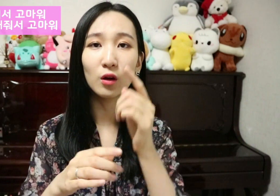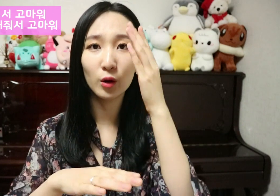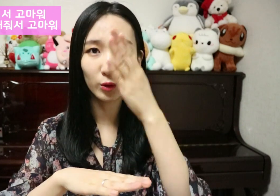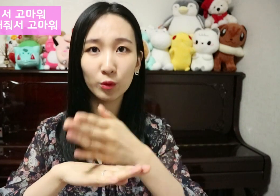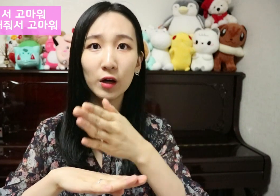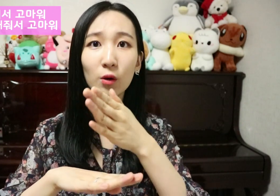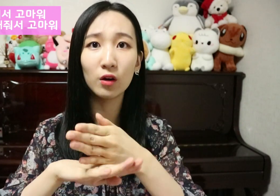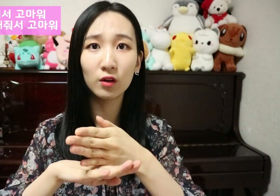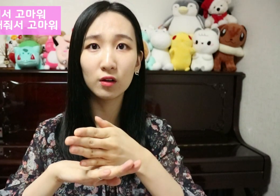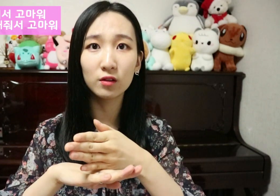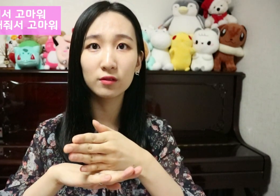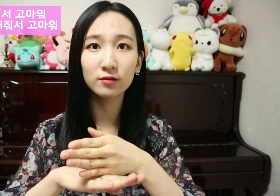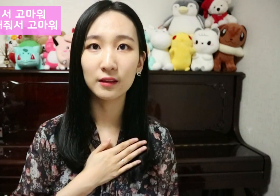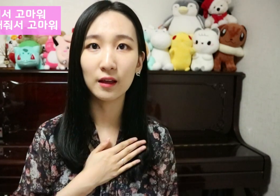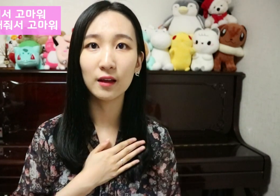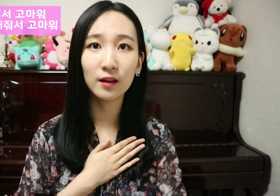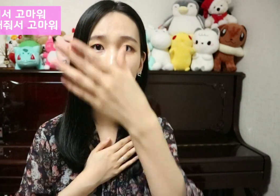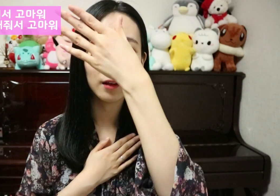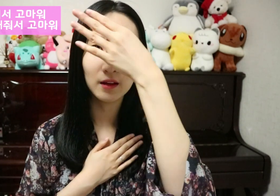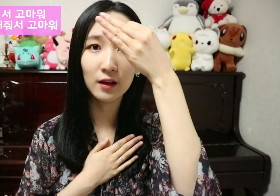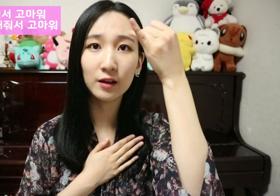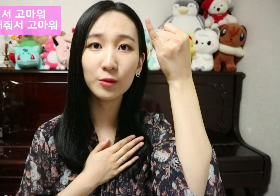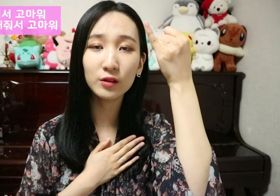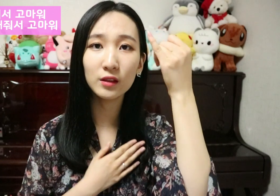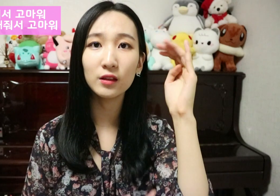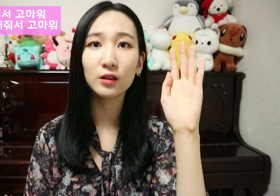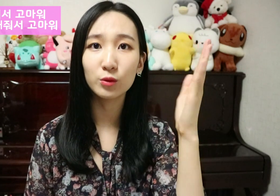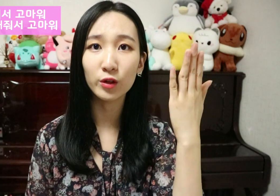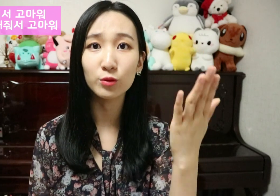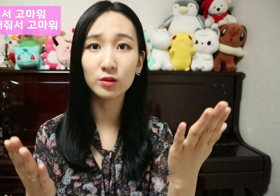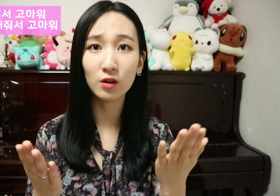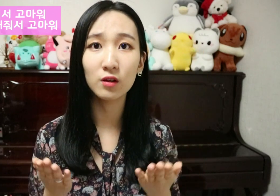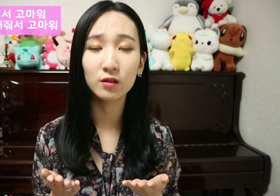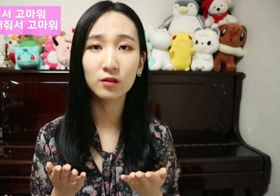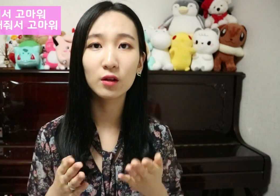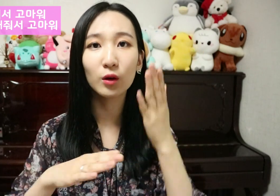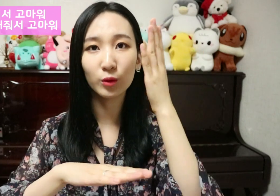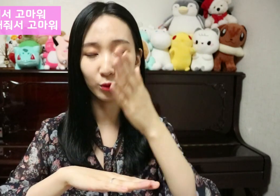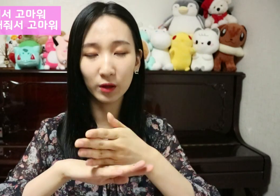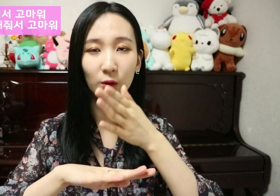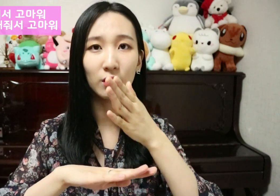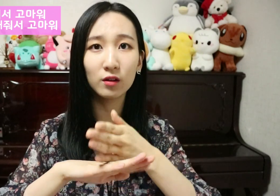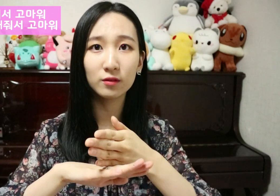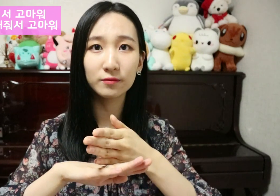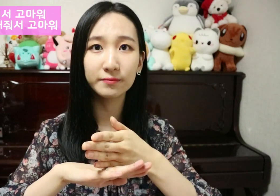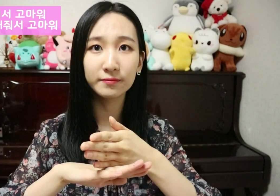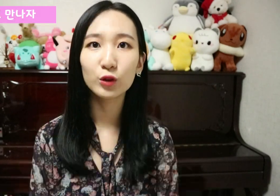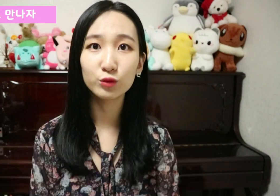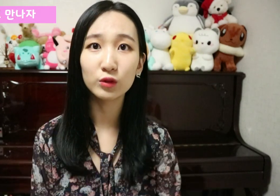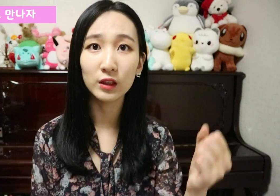고마워 내 할머니 돼줘서 고마워 우리